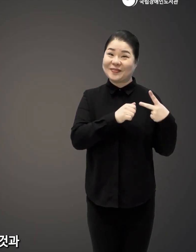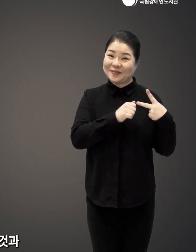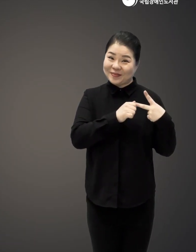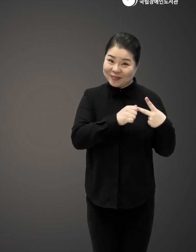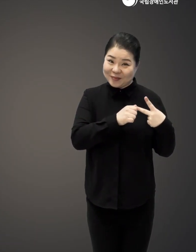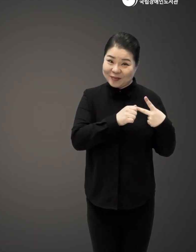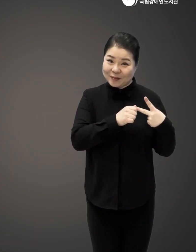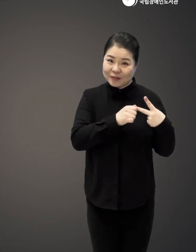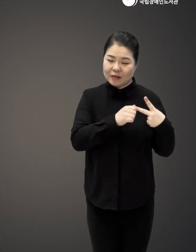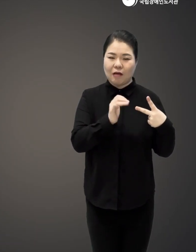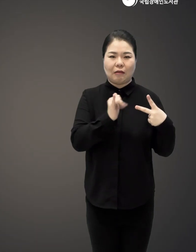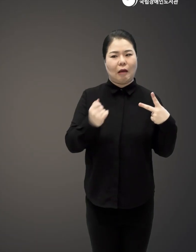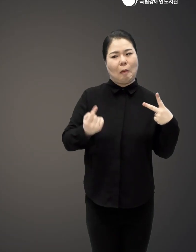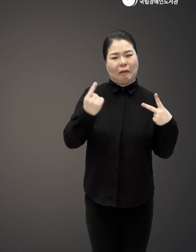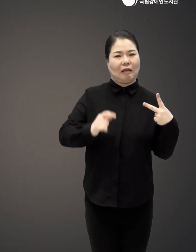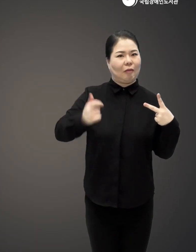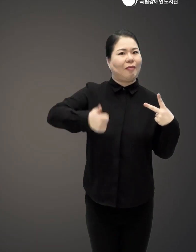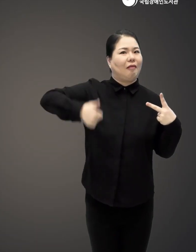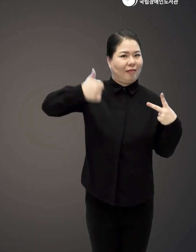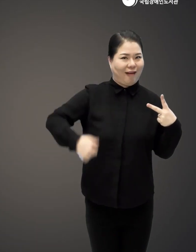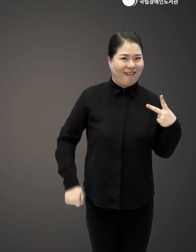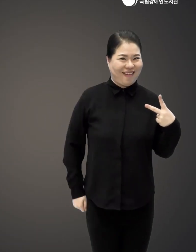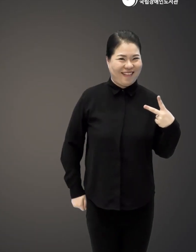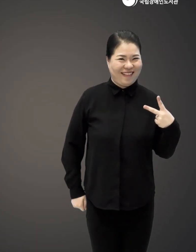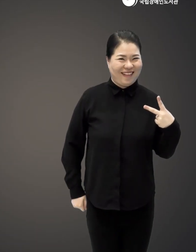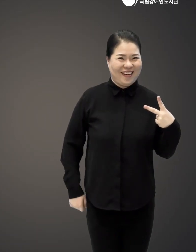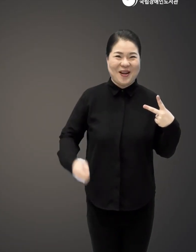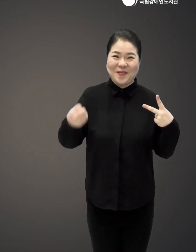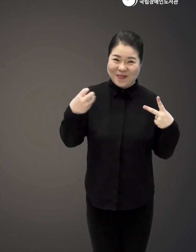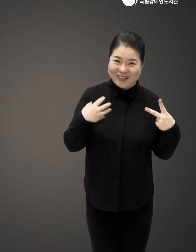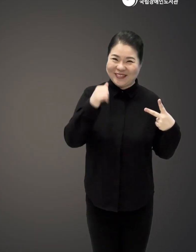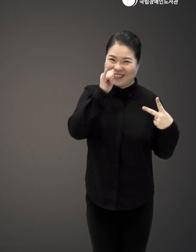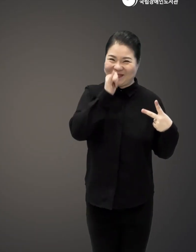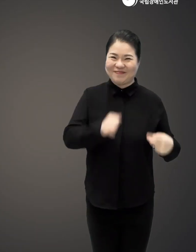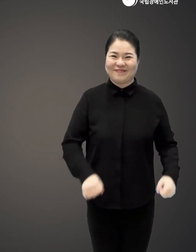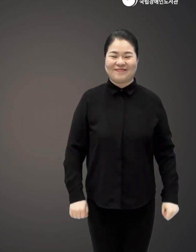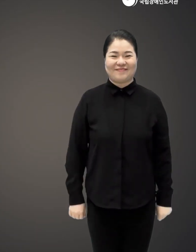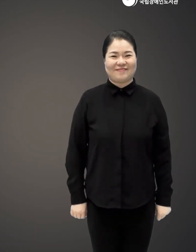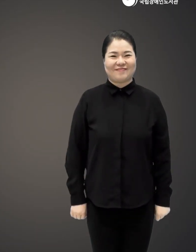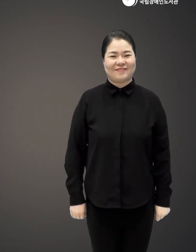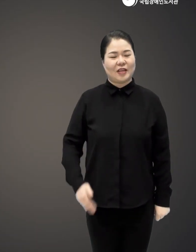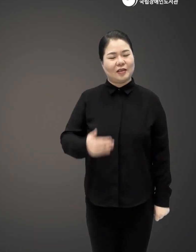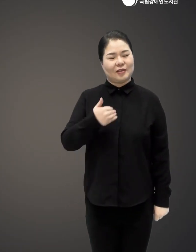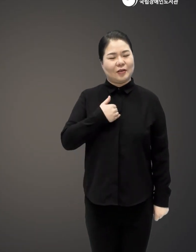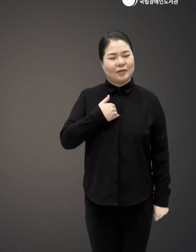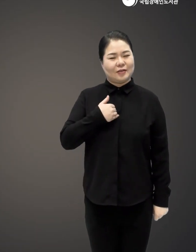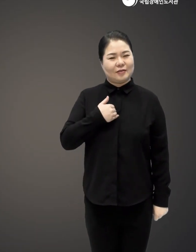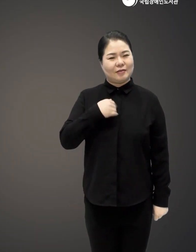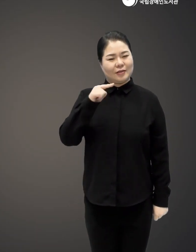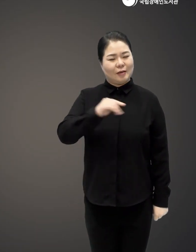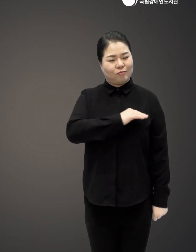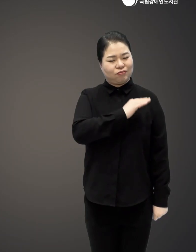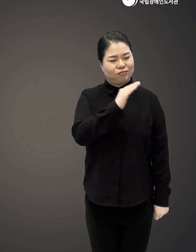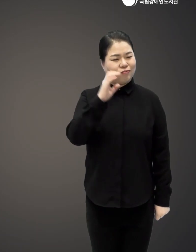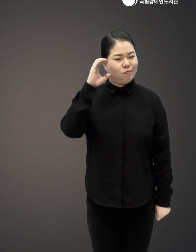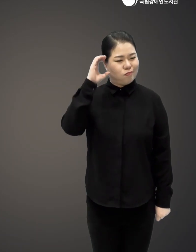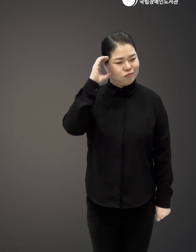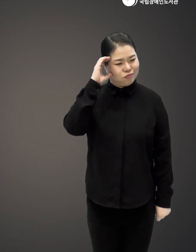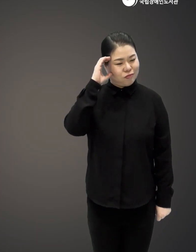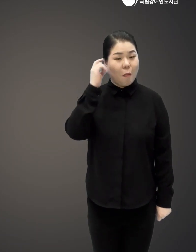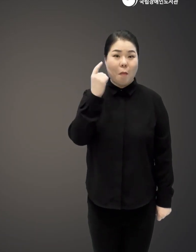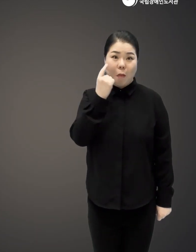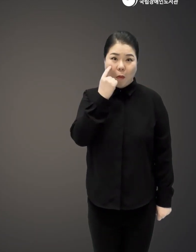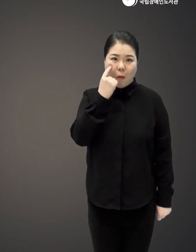것과요 야 진짜 사람보다 낫다 라고 하시는 겁니다 저는 이 기러기의 얘기를 들으면서요